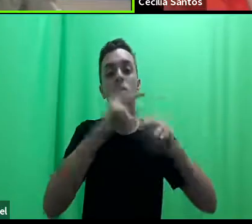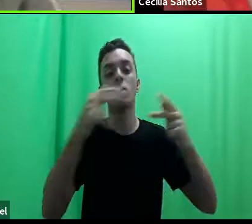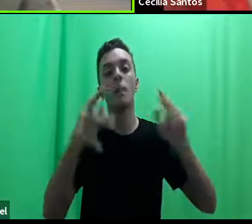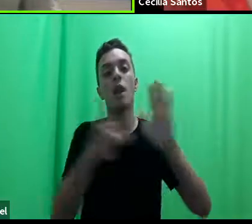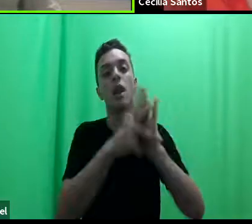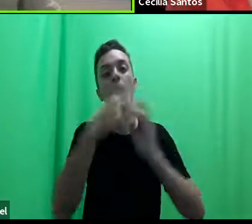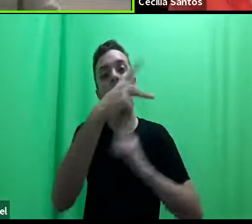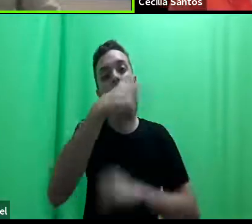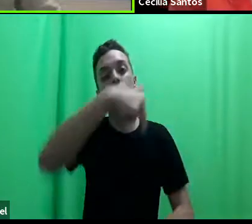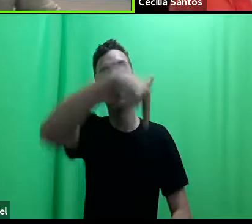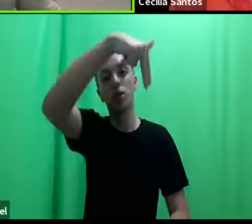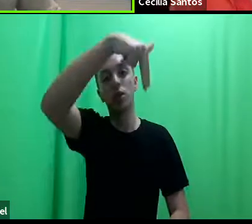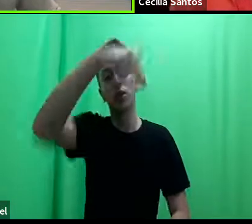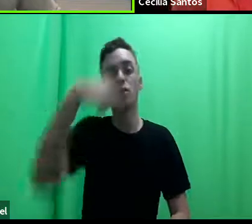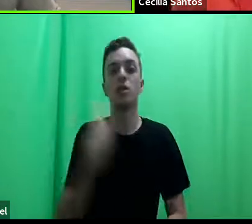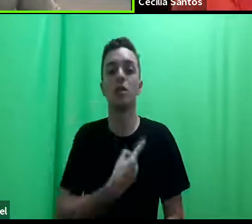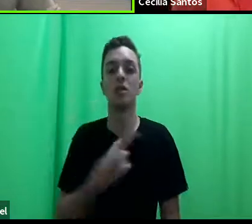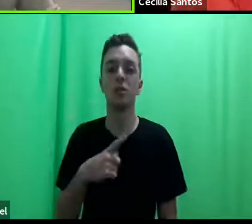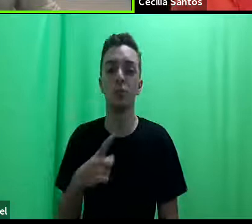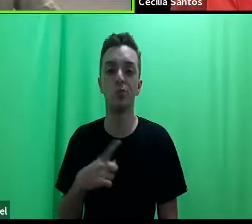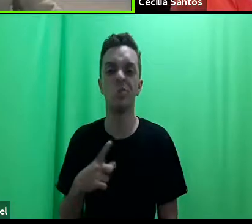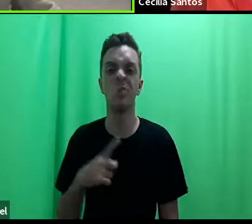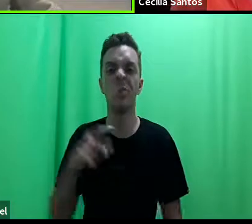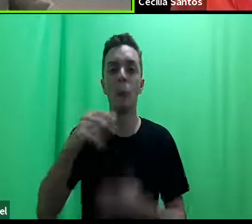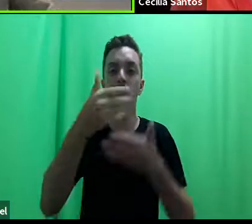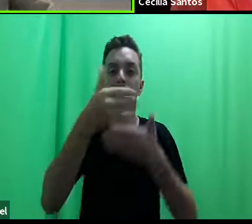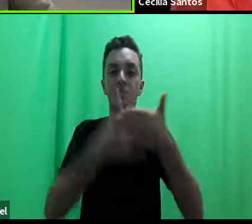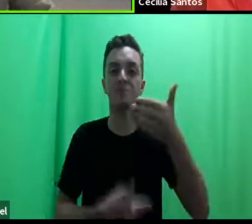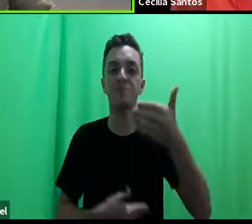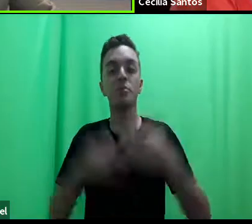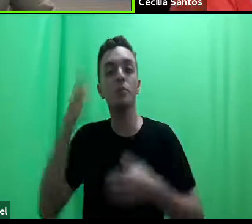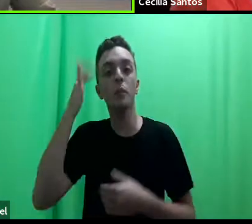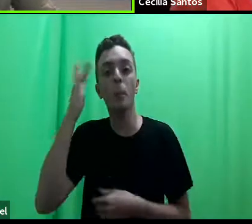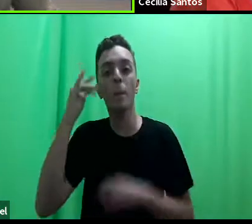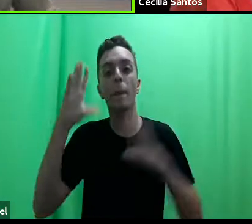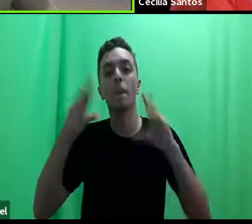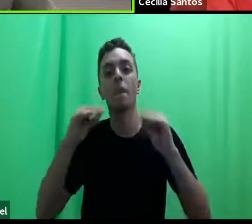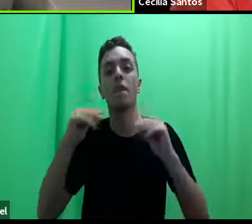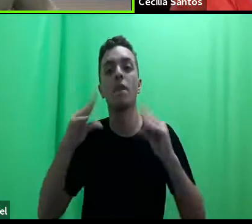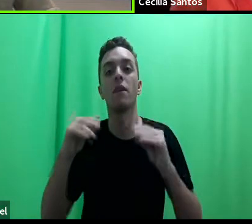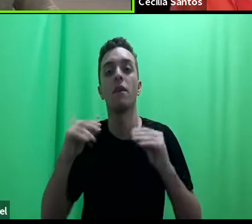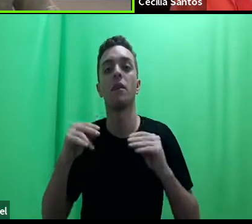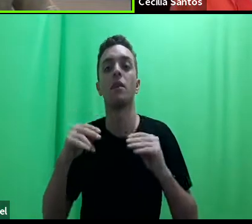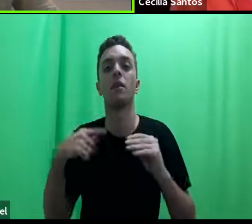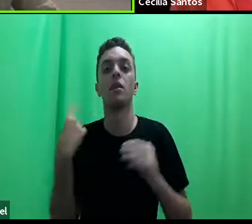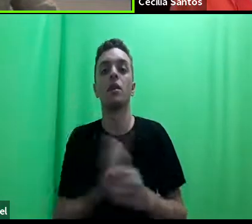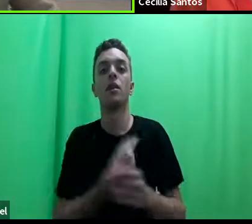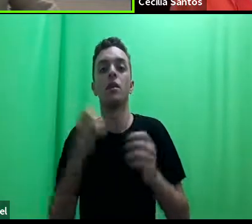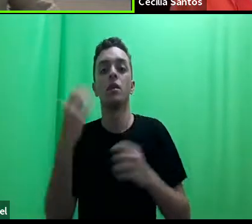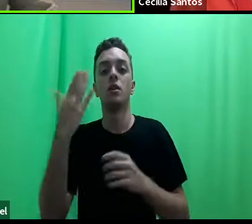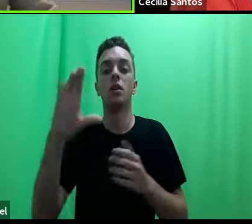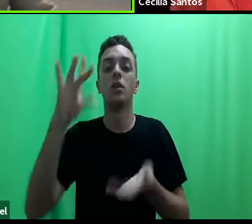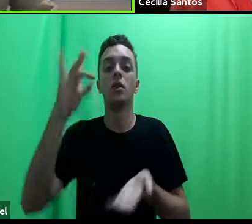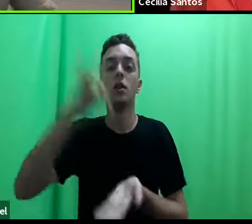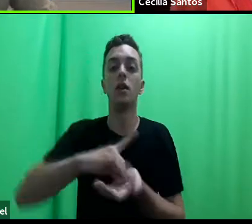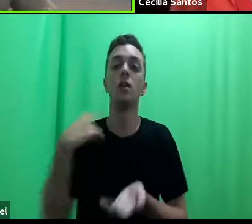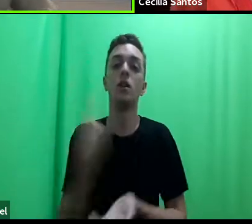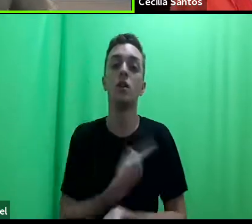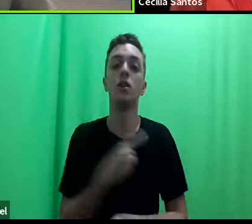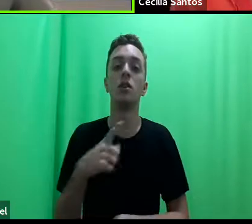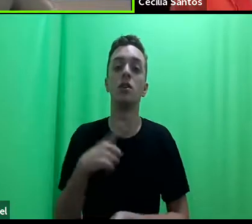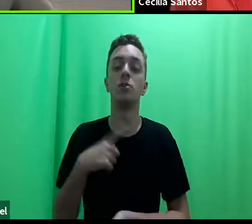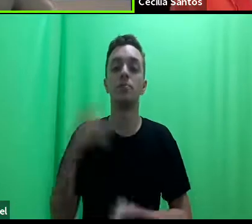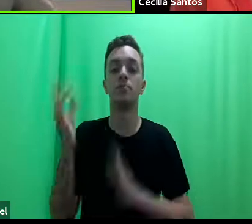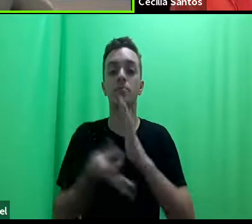que em breve vai ser, o site que em breve amanhã à noite vai ser lançado oficialmente, a gente tem clínicas de direitos